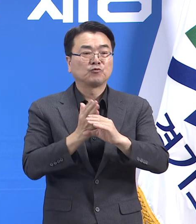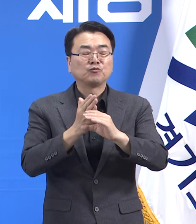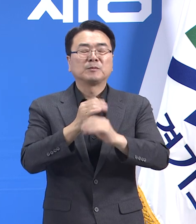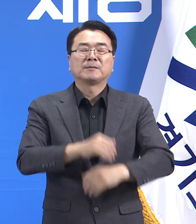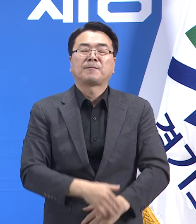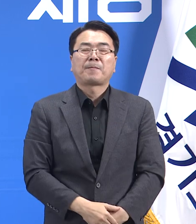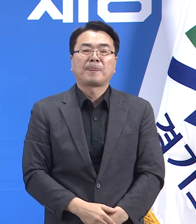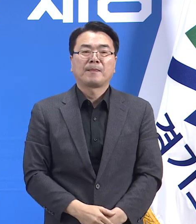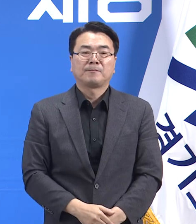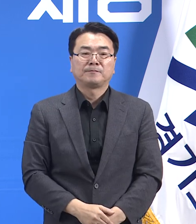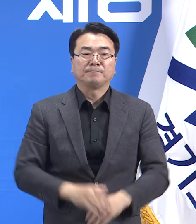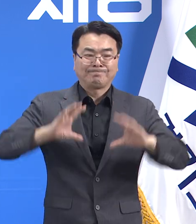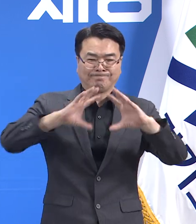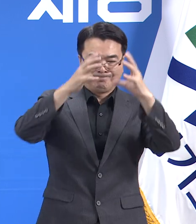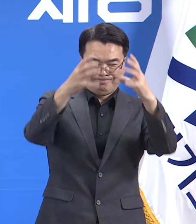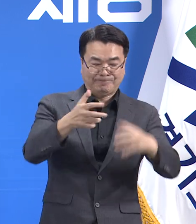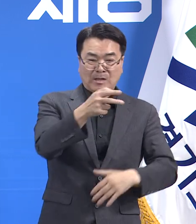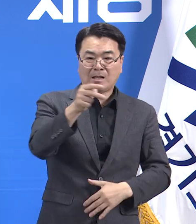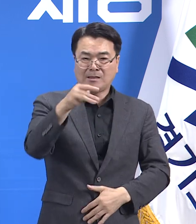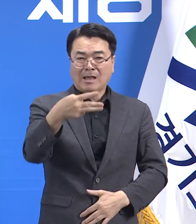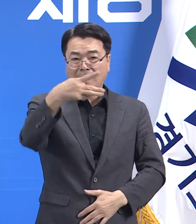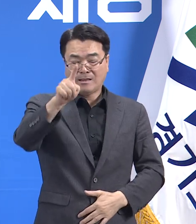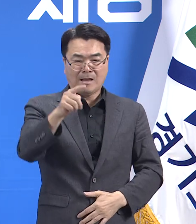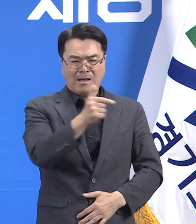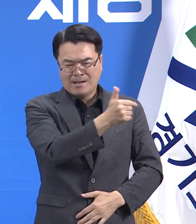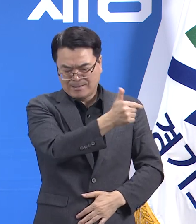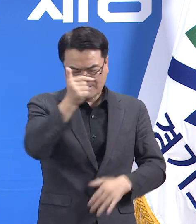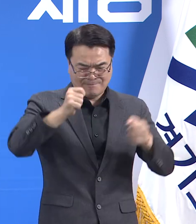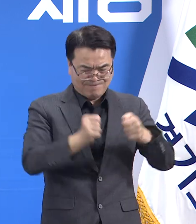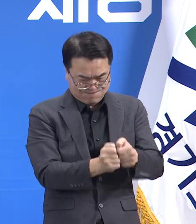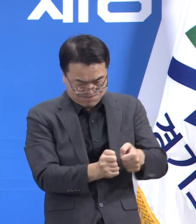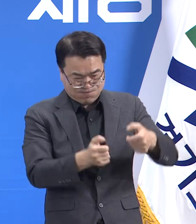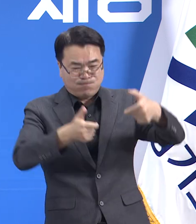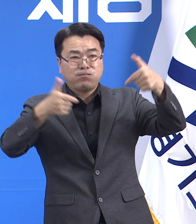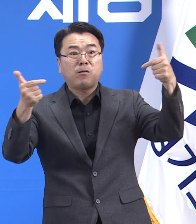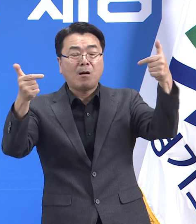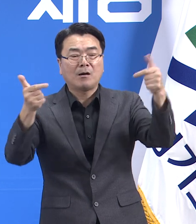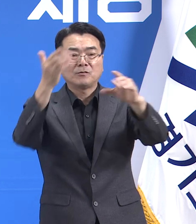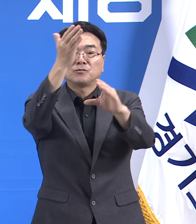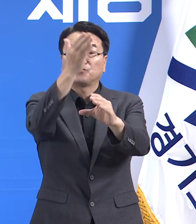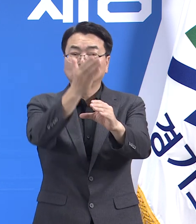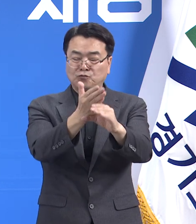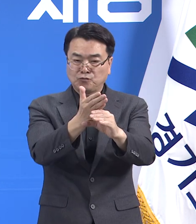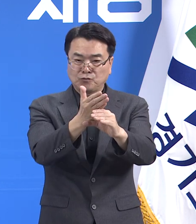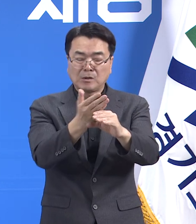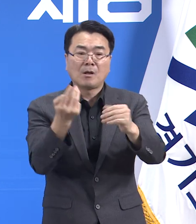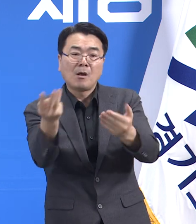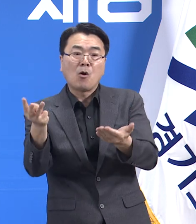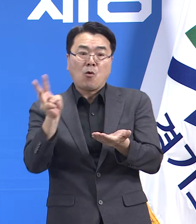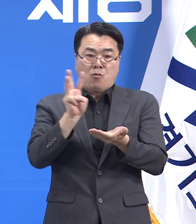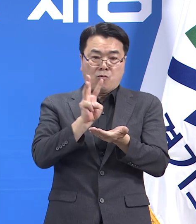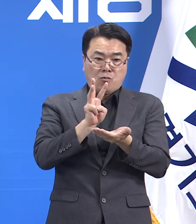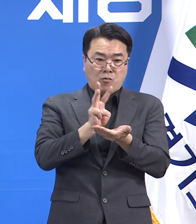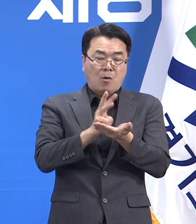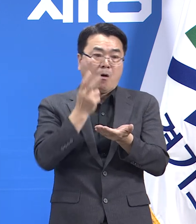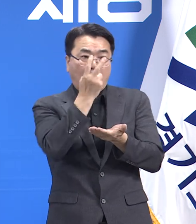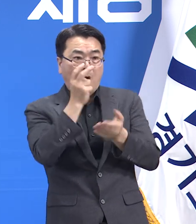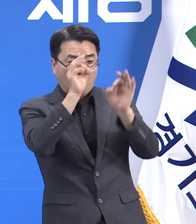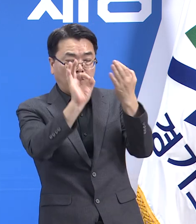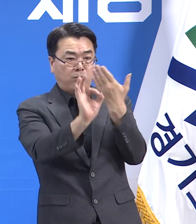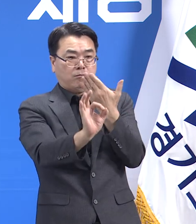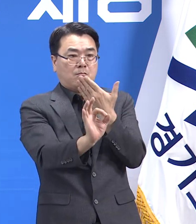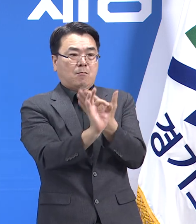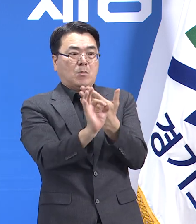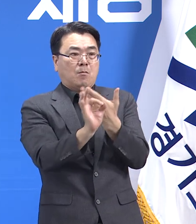전 세계적으로 델타 변이 대유행이 진행되고 있습니다. 지난주 수도권 델타 변이 검출률은 62